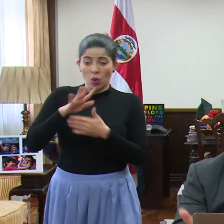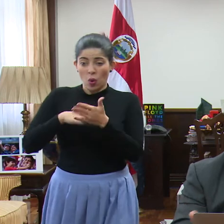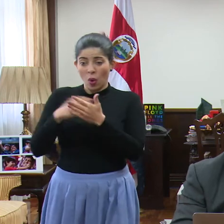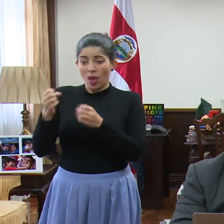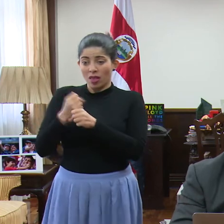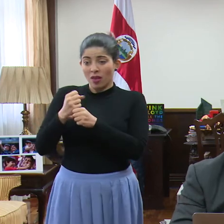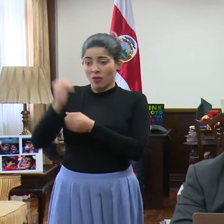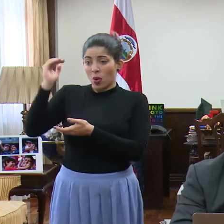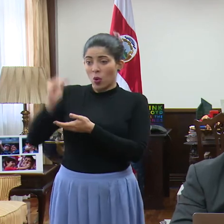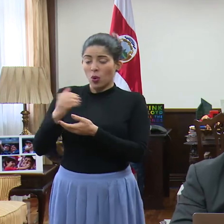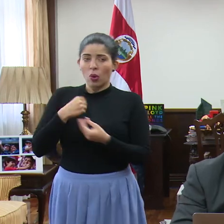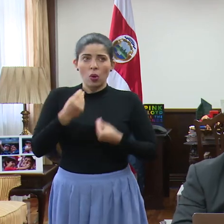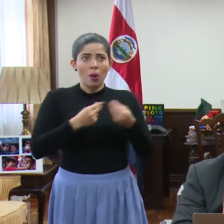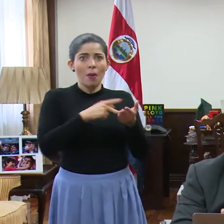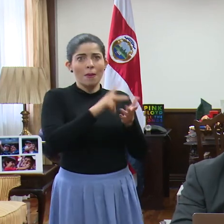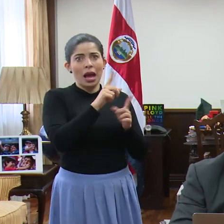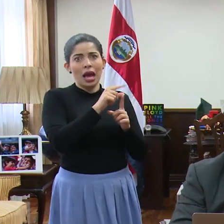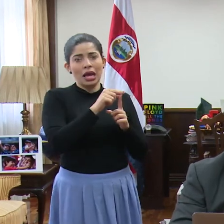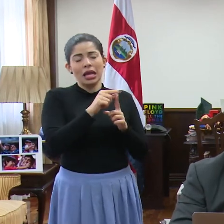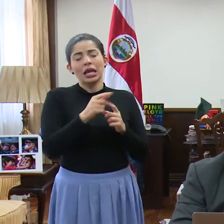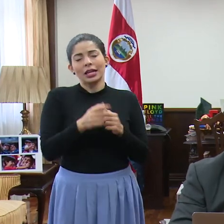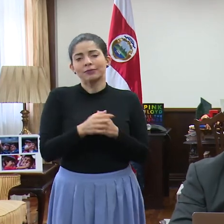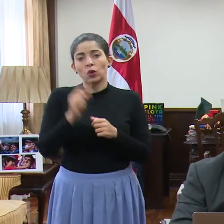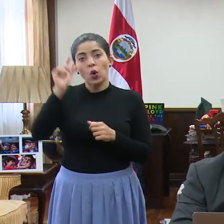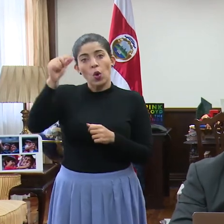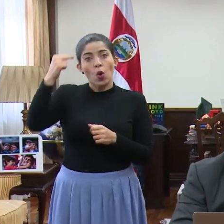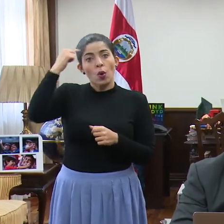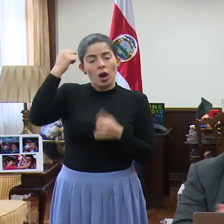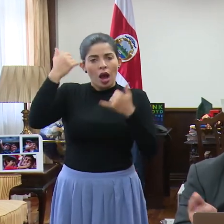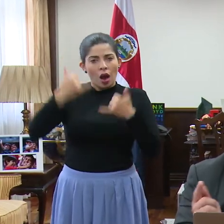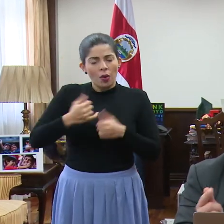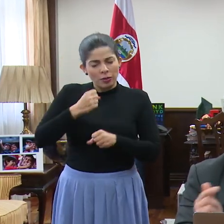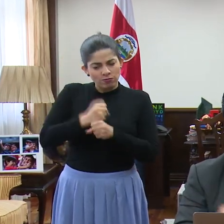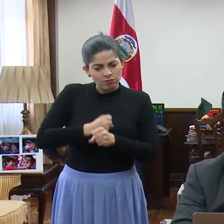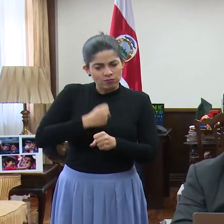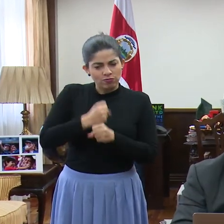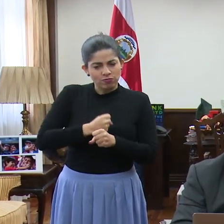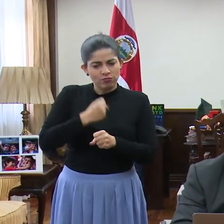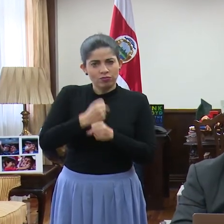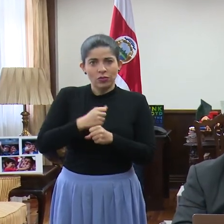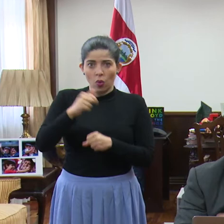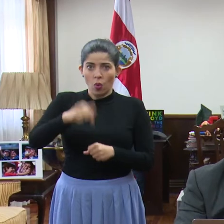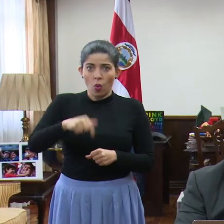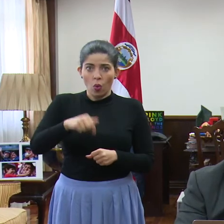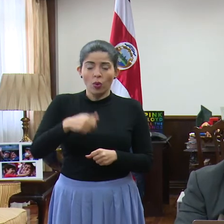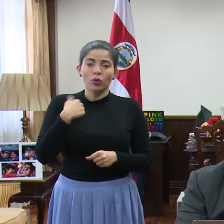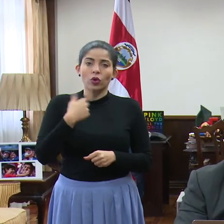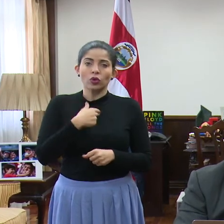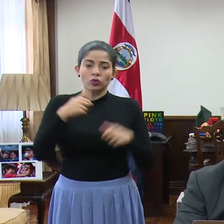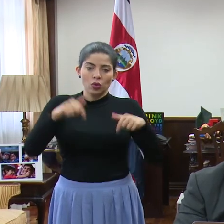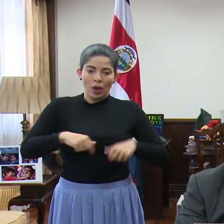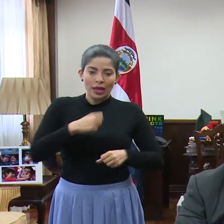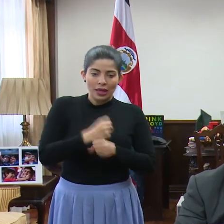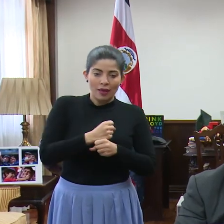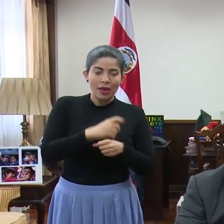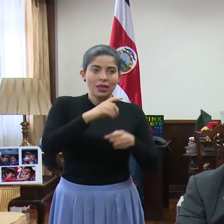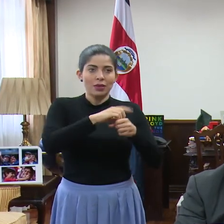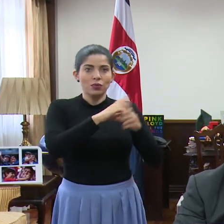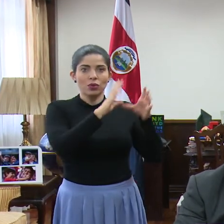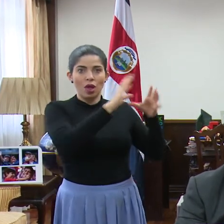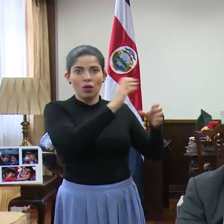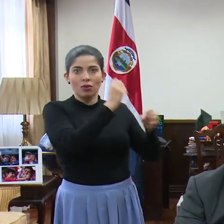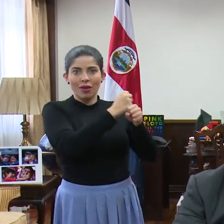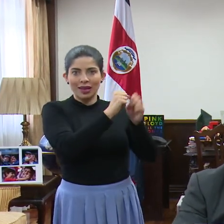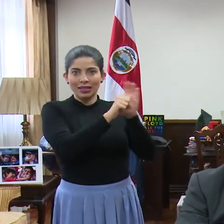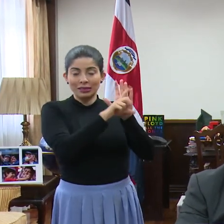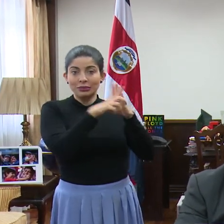y no pueda pagar su alquiler. En eso el gobierno está trabajando, como dijimos el día de hoy, nosotros trabajando acá, los diputados en la Asamblea,